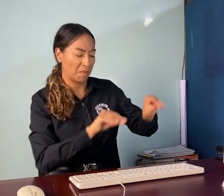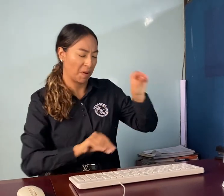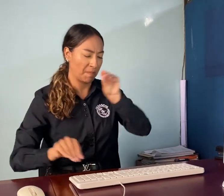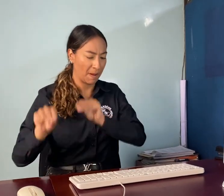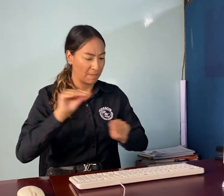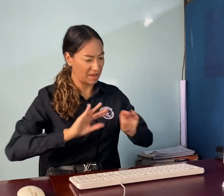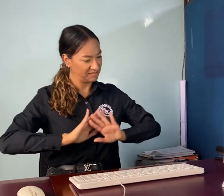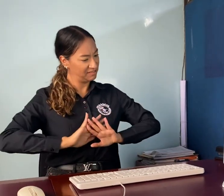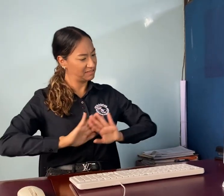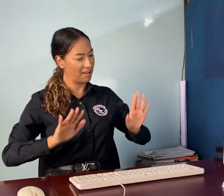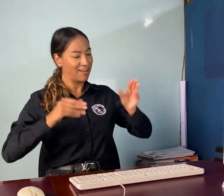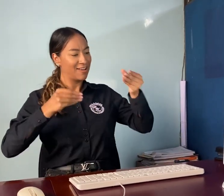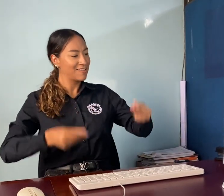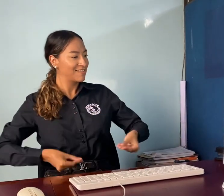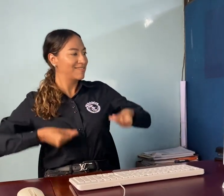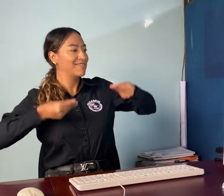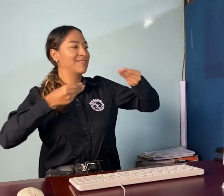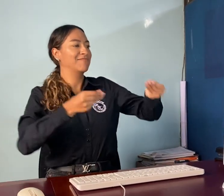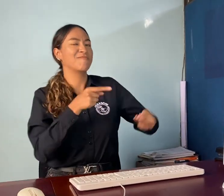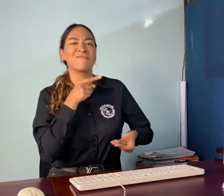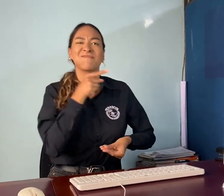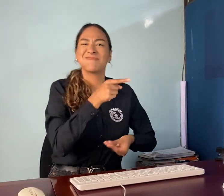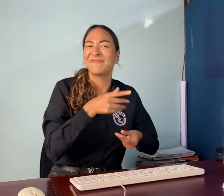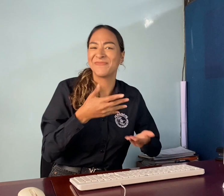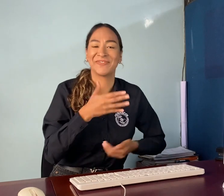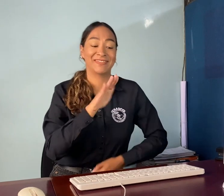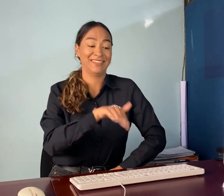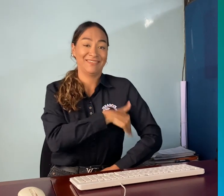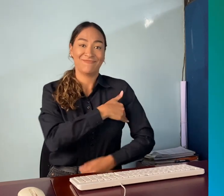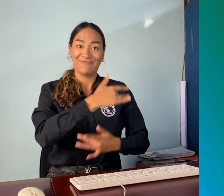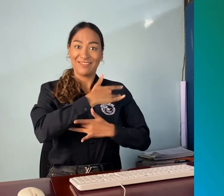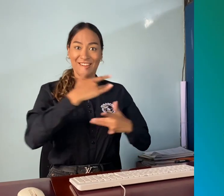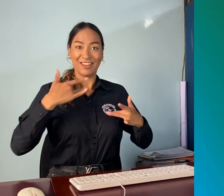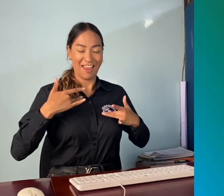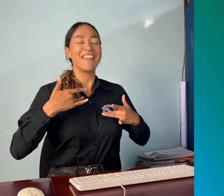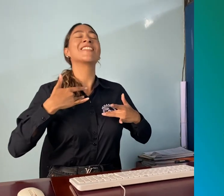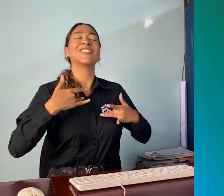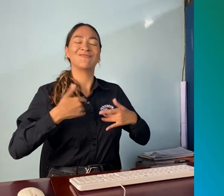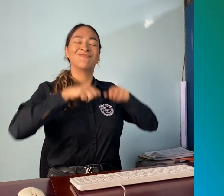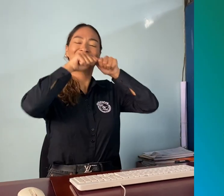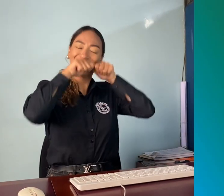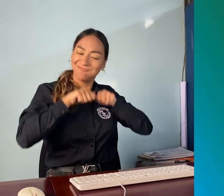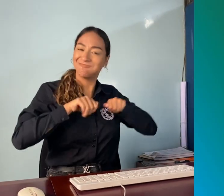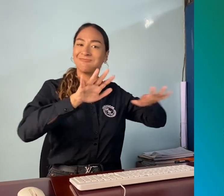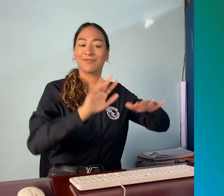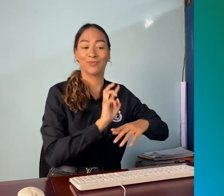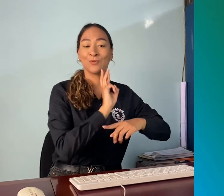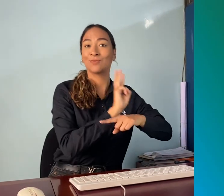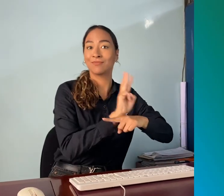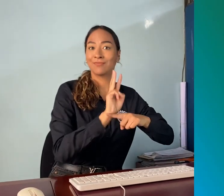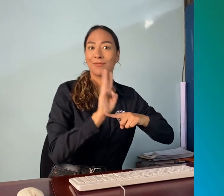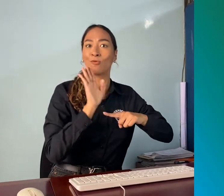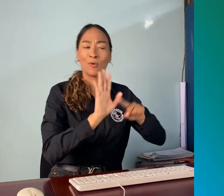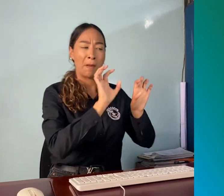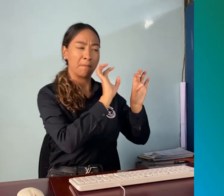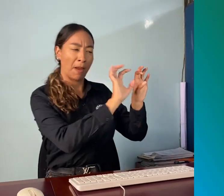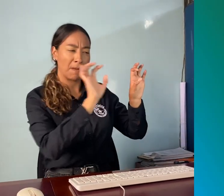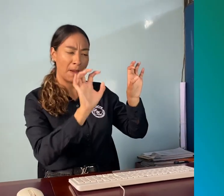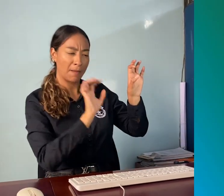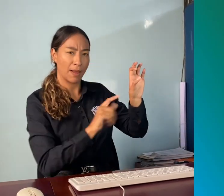de investigación y análisis, se les asignó una nueva seña. Al finalizar con todo el proceso, el